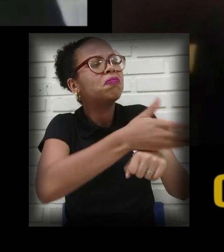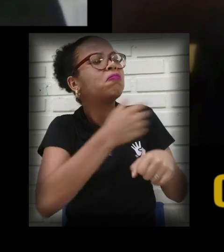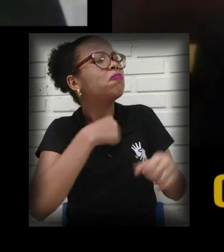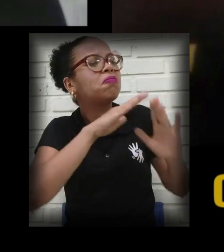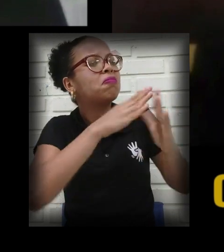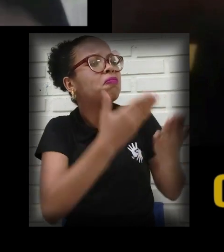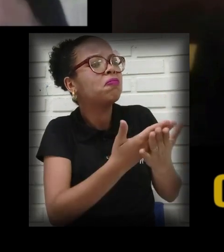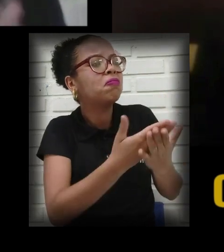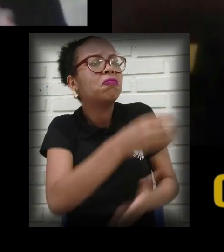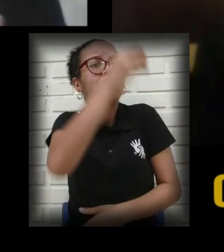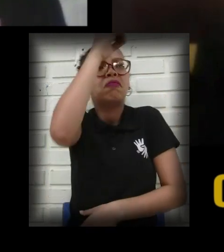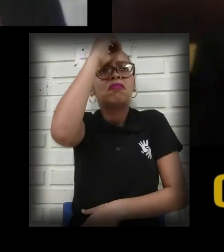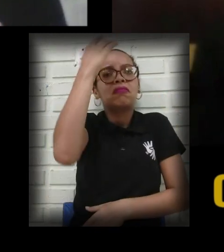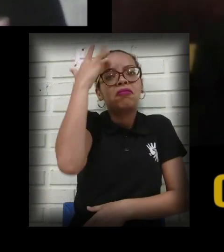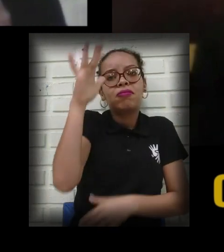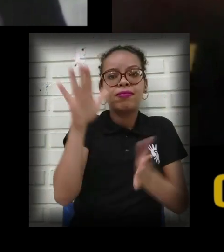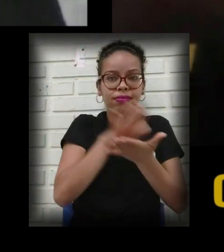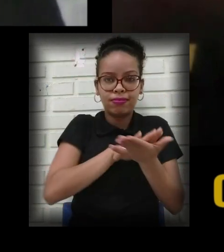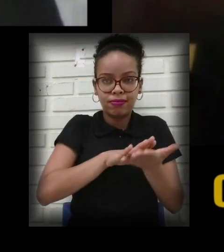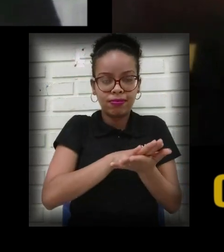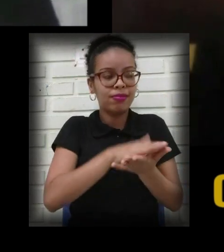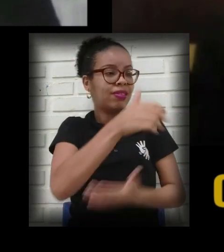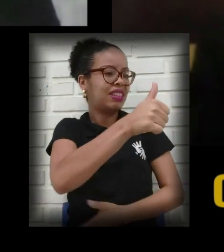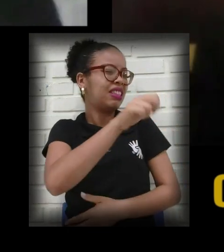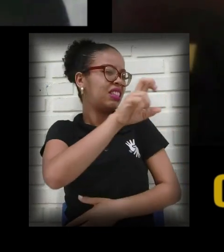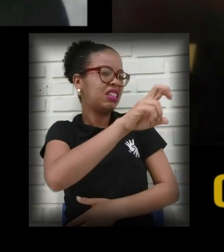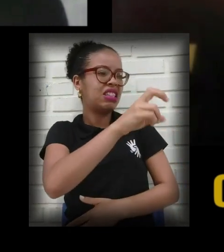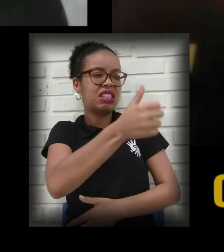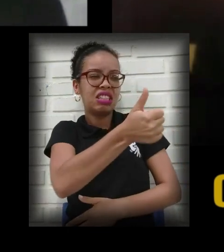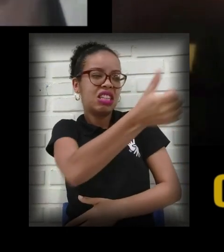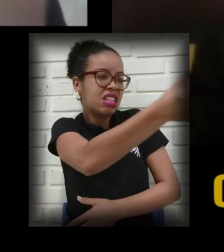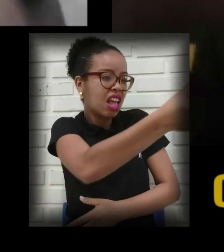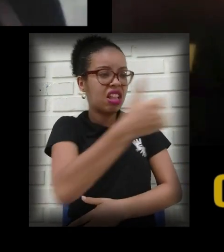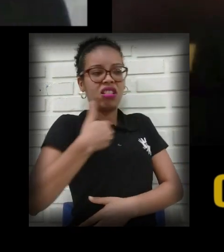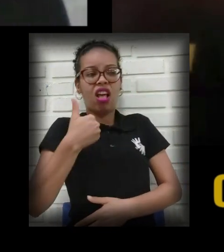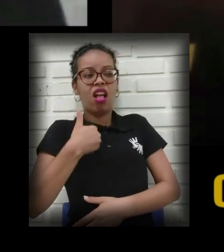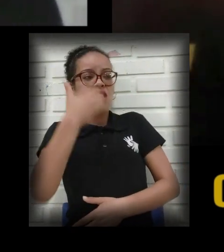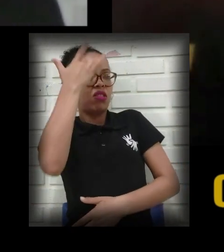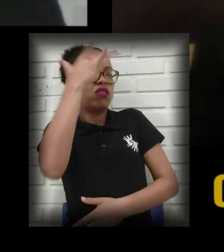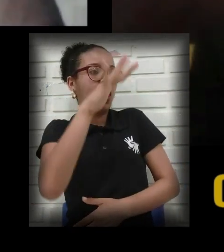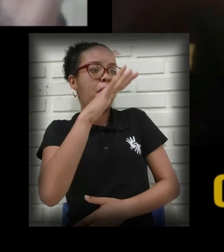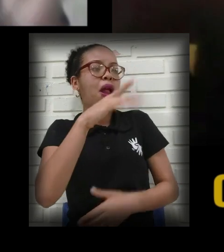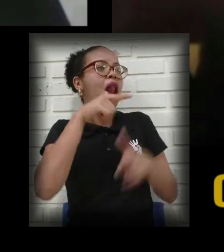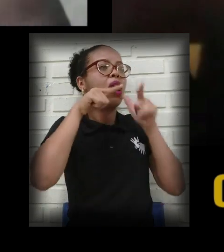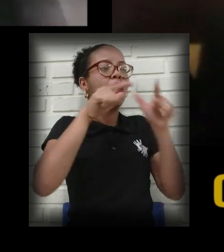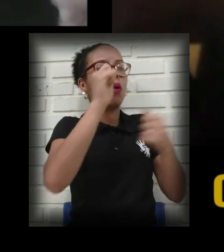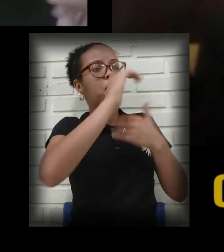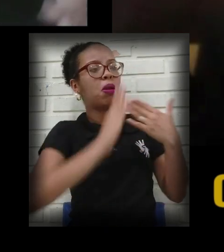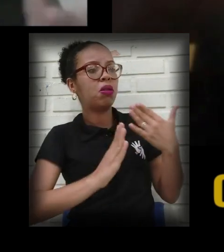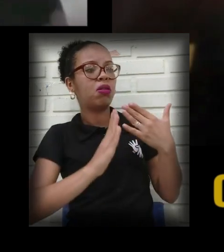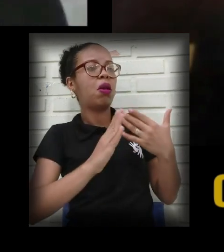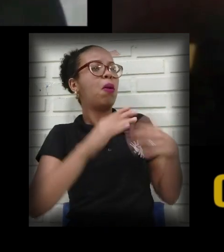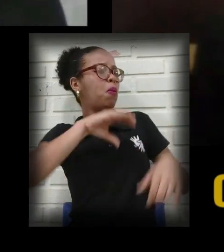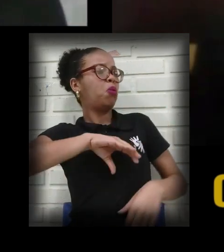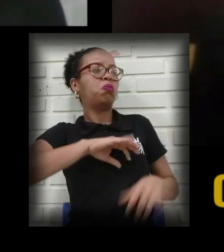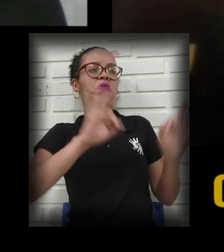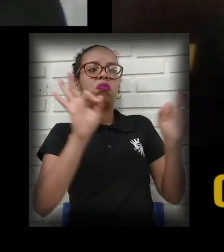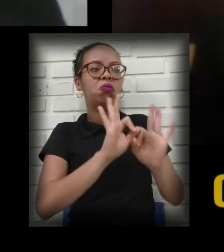nada. Aí com 15, 16 anos sem saber a sua própria língua, e nem sequer o português. Normalmente, gestos, sinais caseiros que os